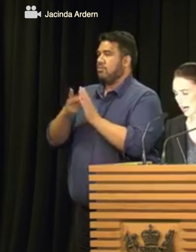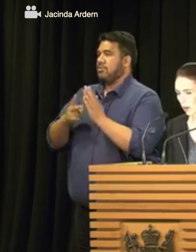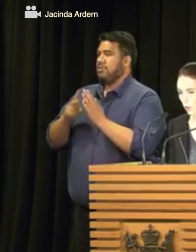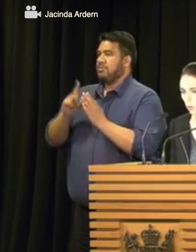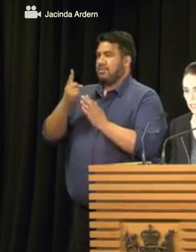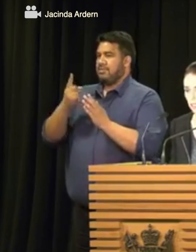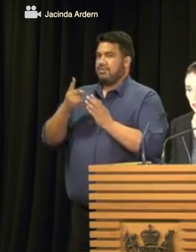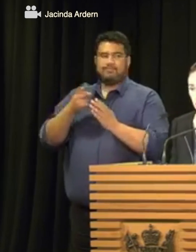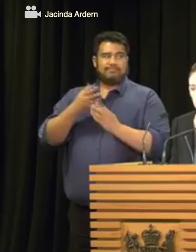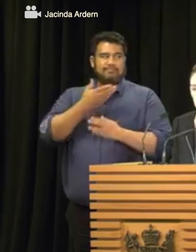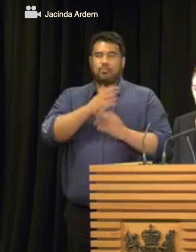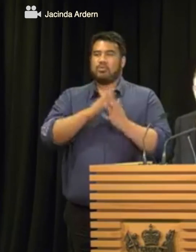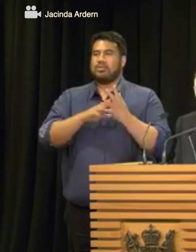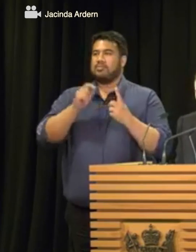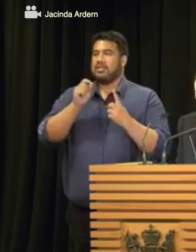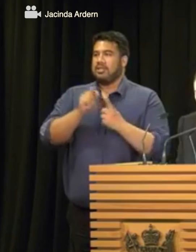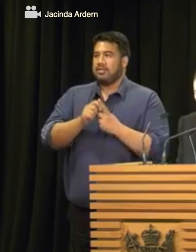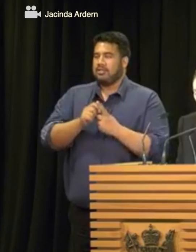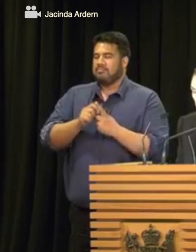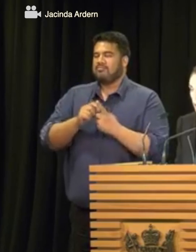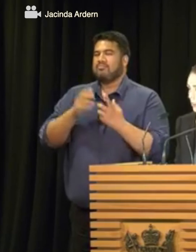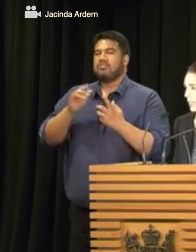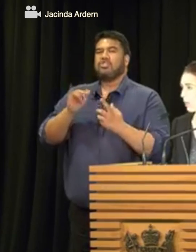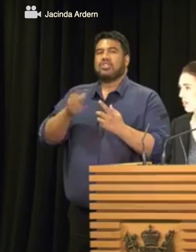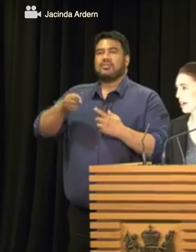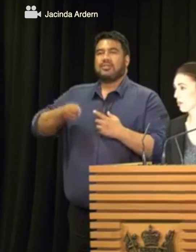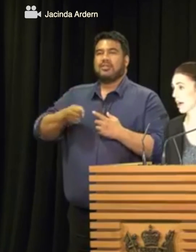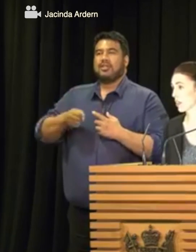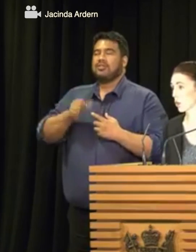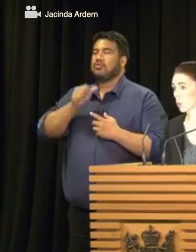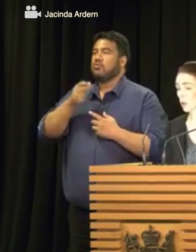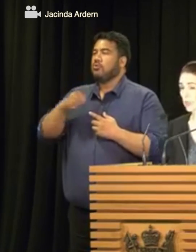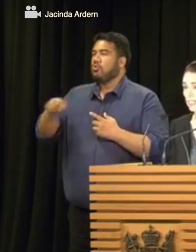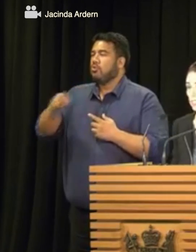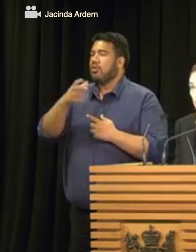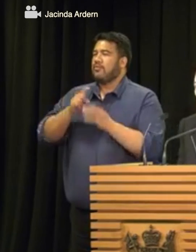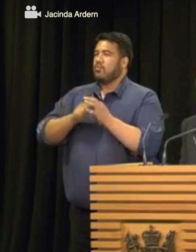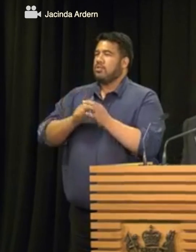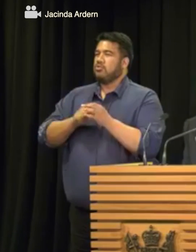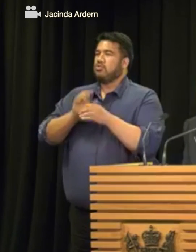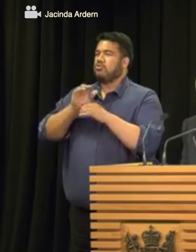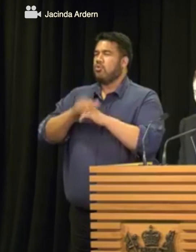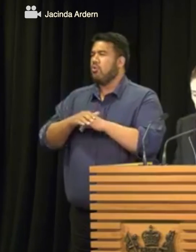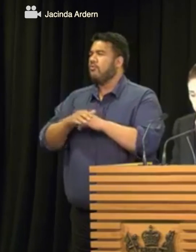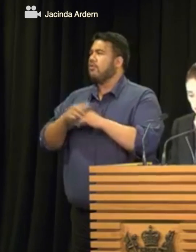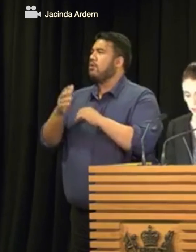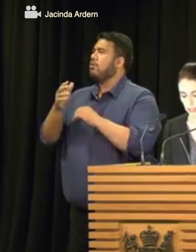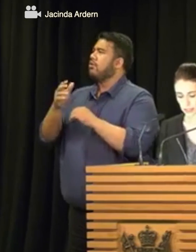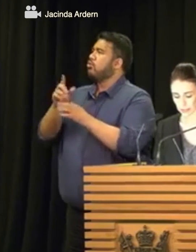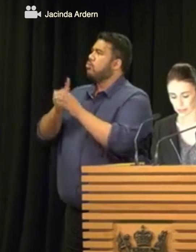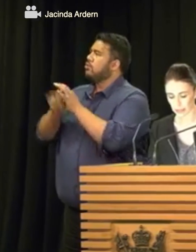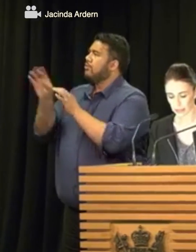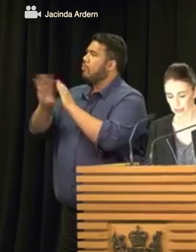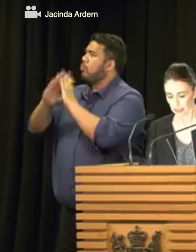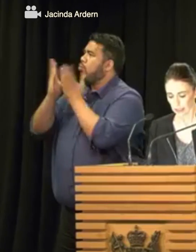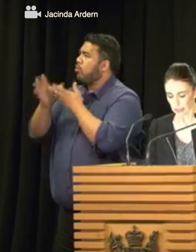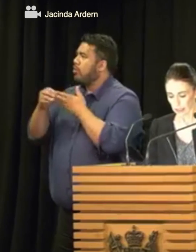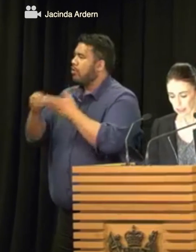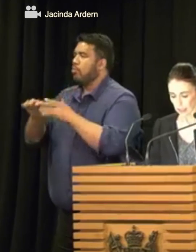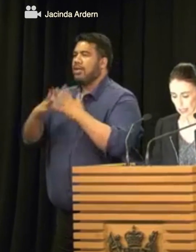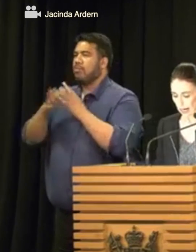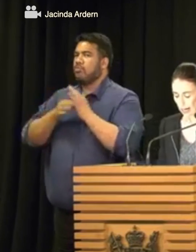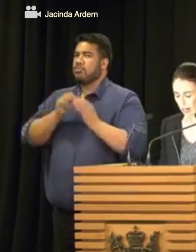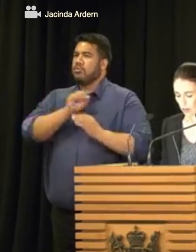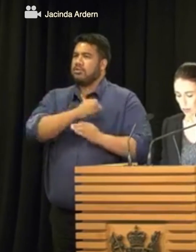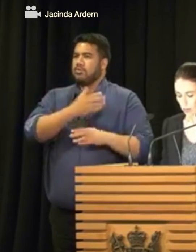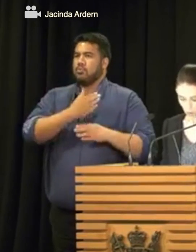Ardern aseguró que su gabinete está unido respecto a la reforma legal, acordada en principio, y cuyo contenido se dará a conocer antes de una